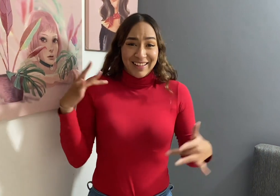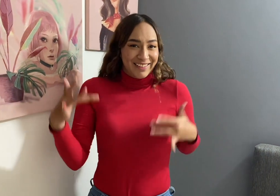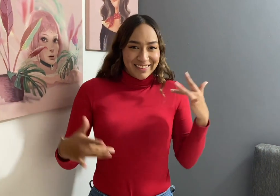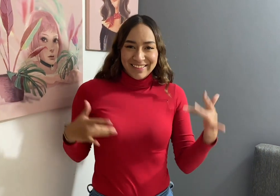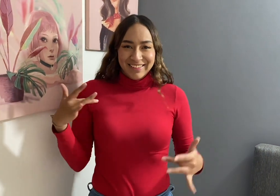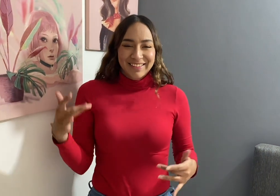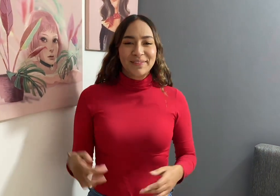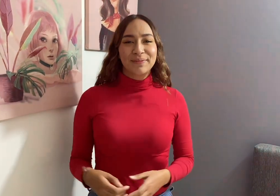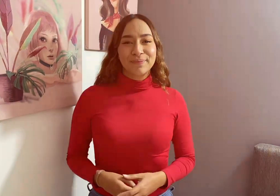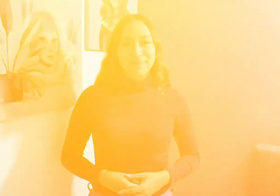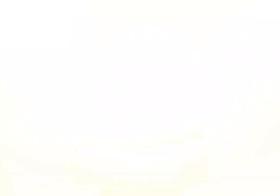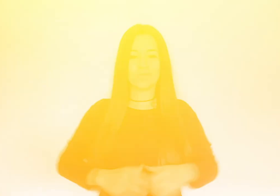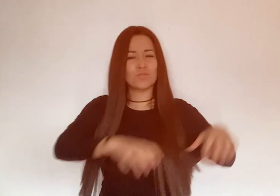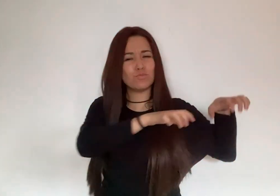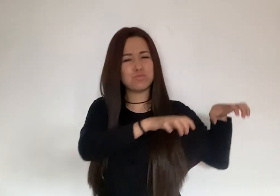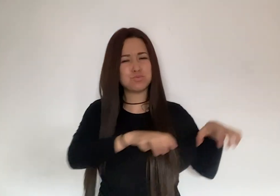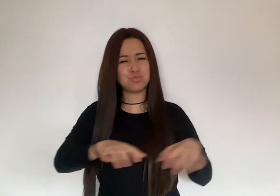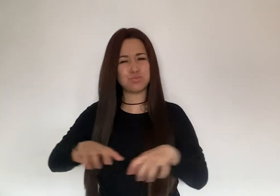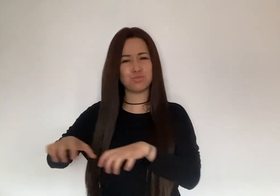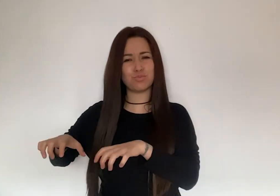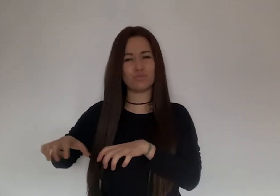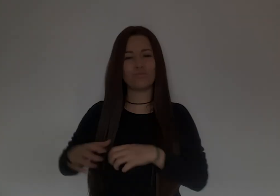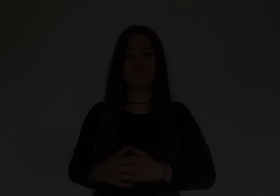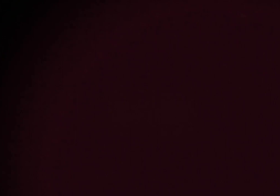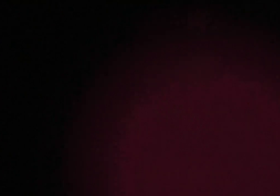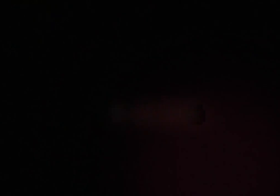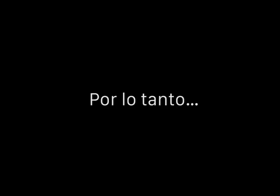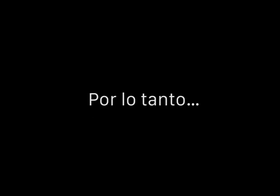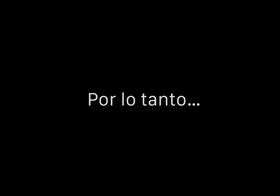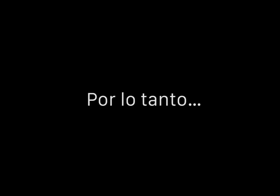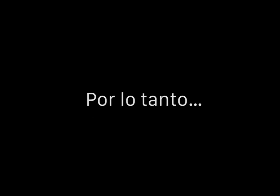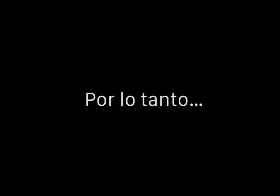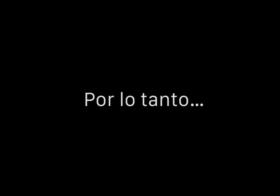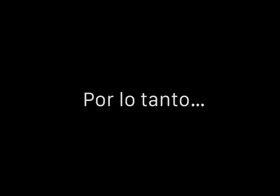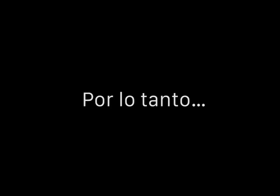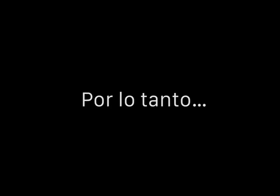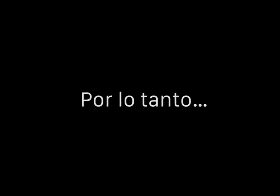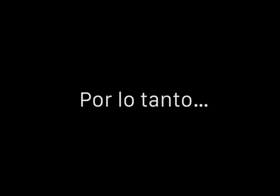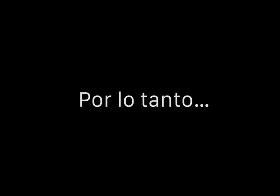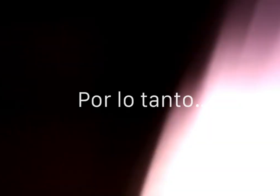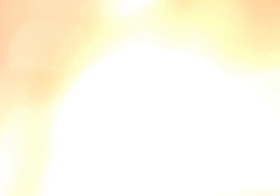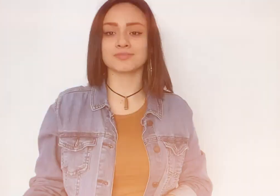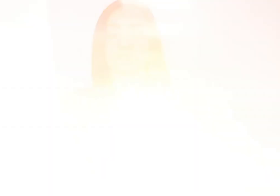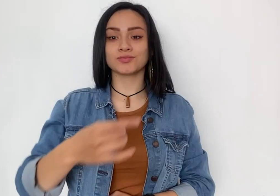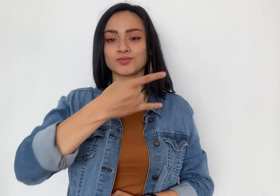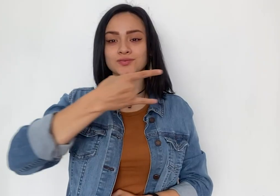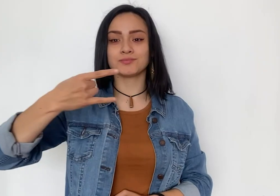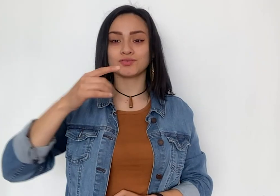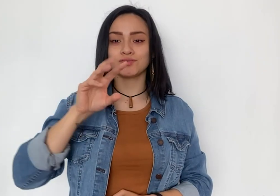Alegría Y actitud Por lo tanto El 8 de marzo